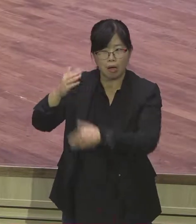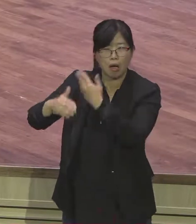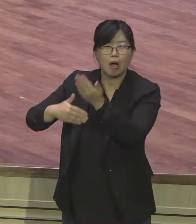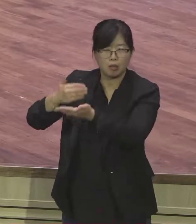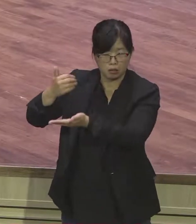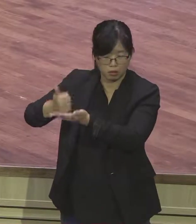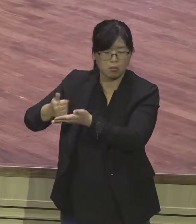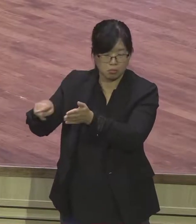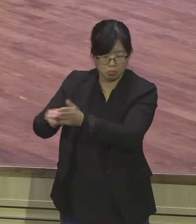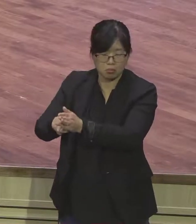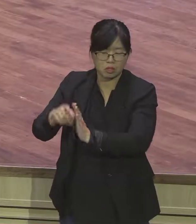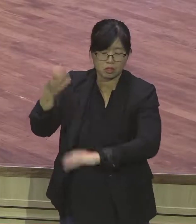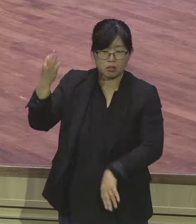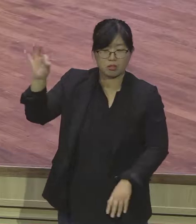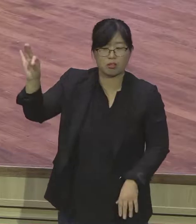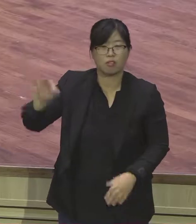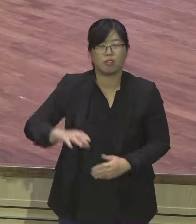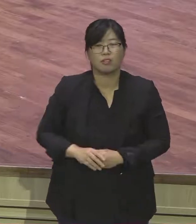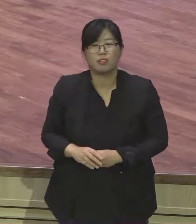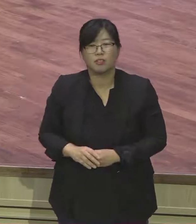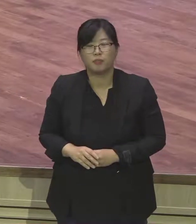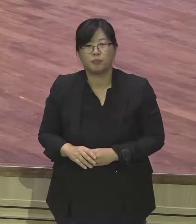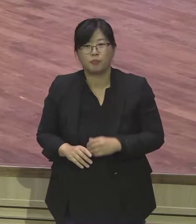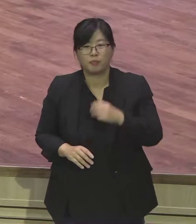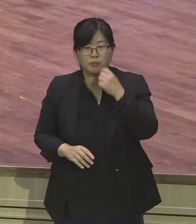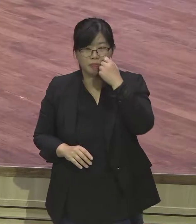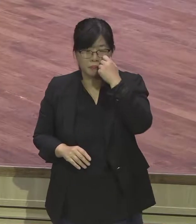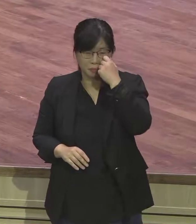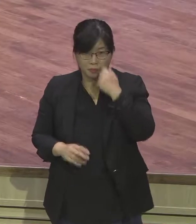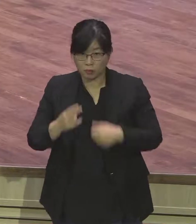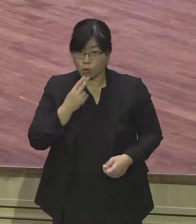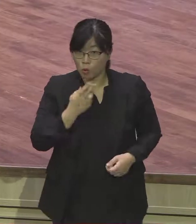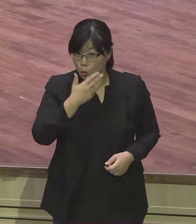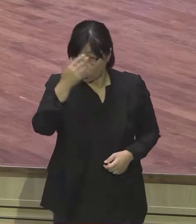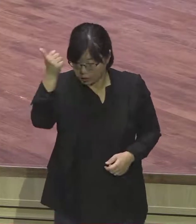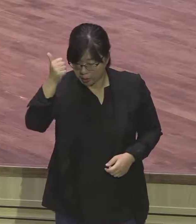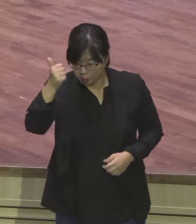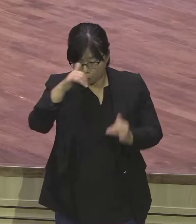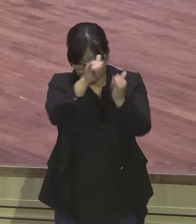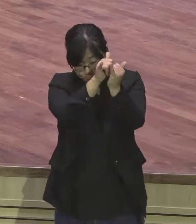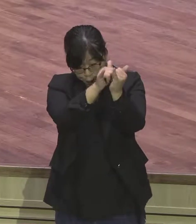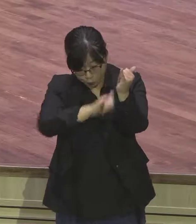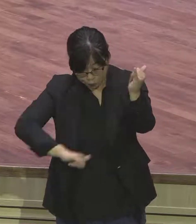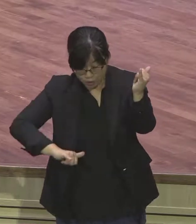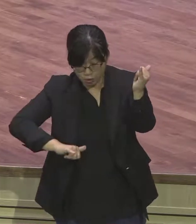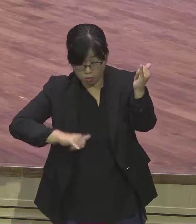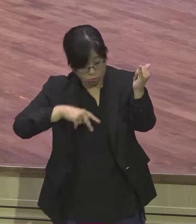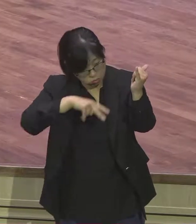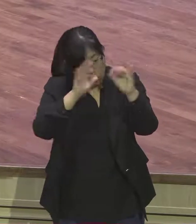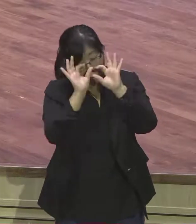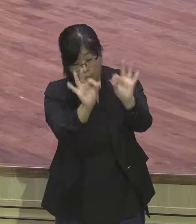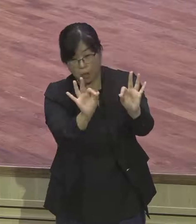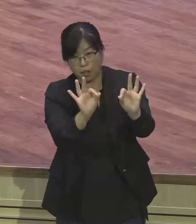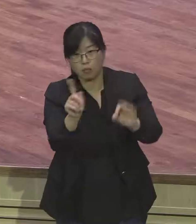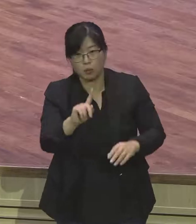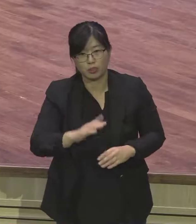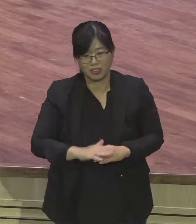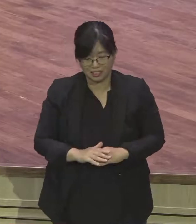감옥에서 만난 관원들의 꿈을 그렇게 풀어줄 때 그들이 꿈을 고민합니다 내가